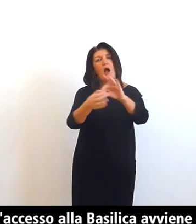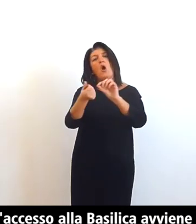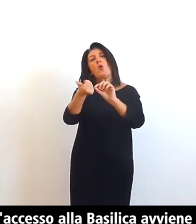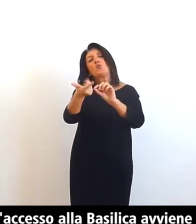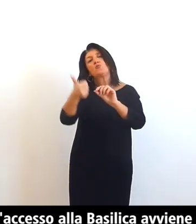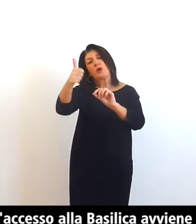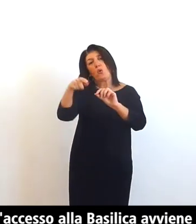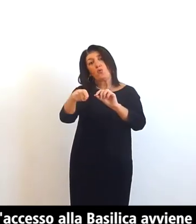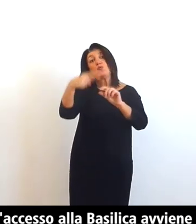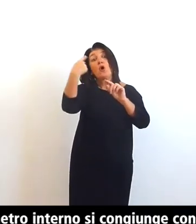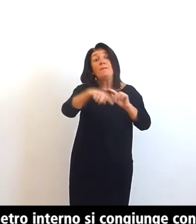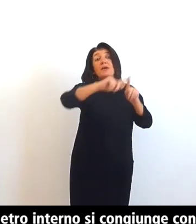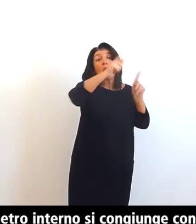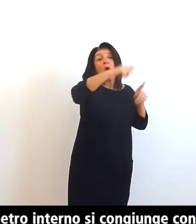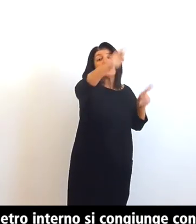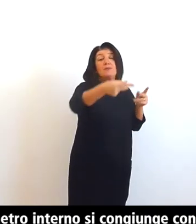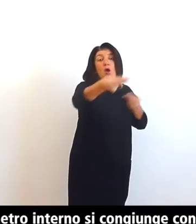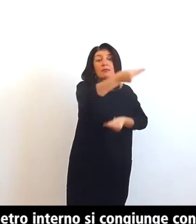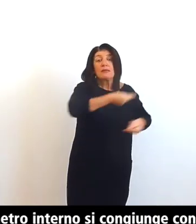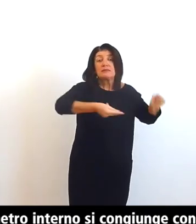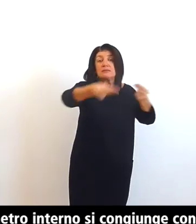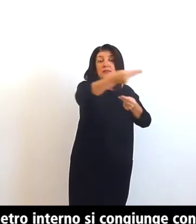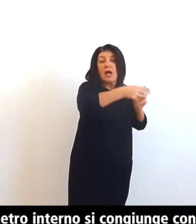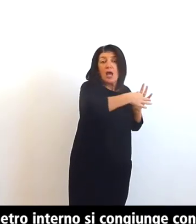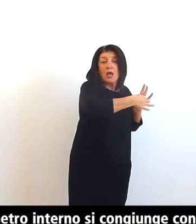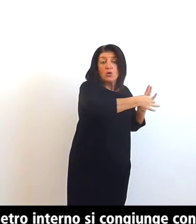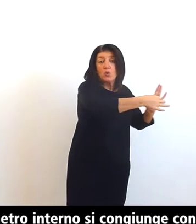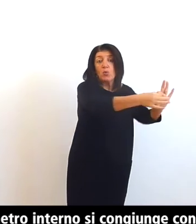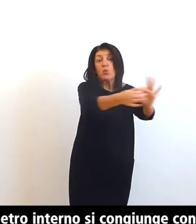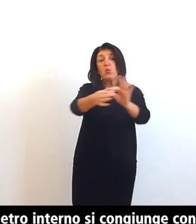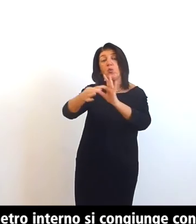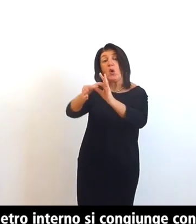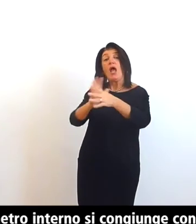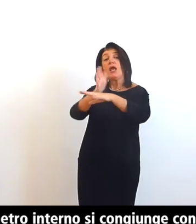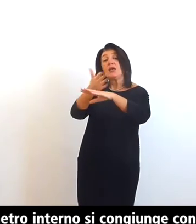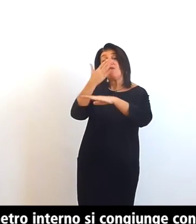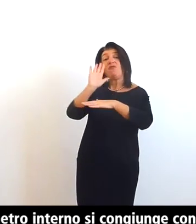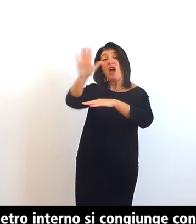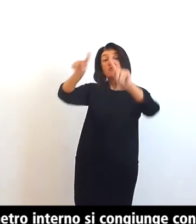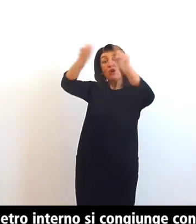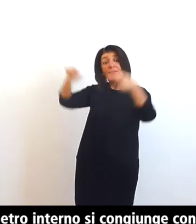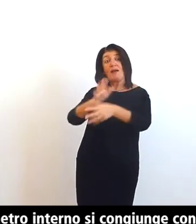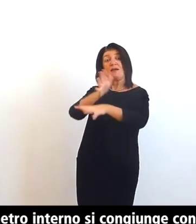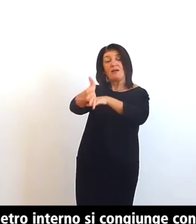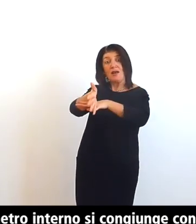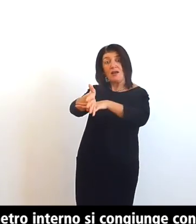perimetro interno si congiunge con le arcate della loggia inferiore della facciata ai